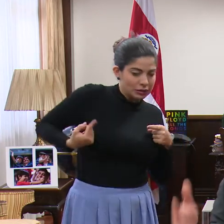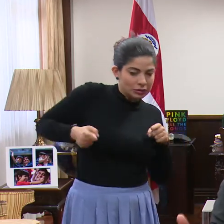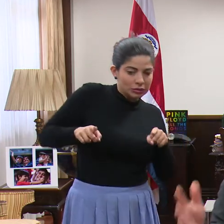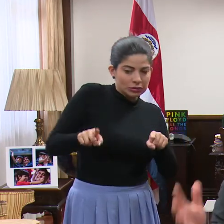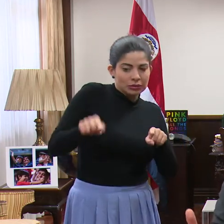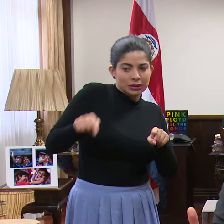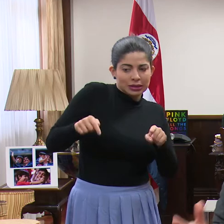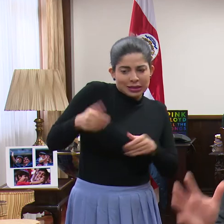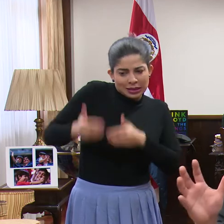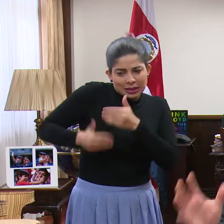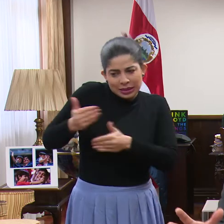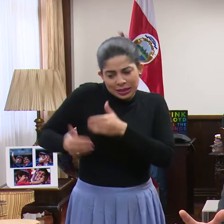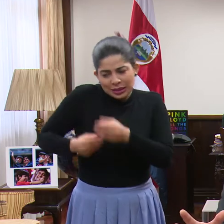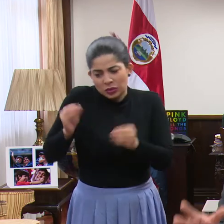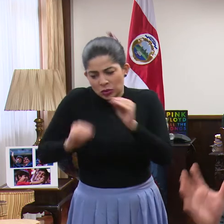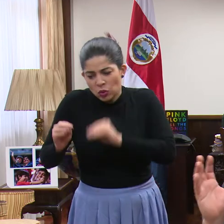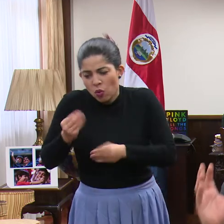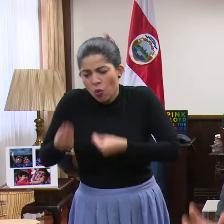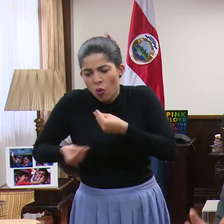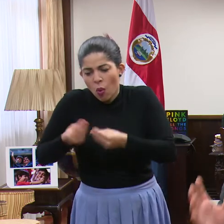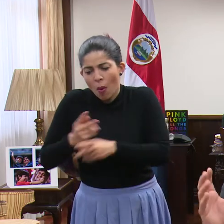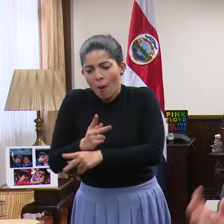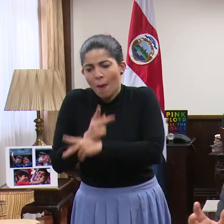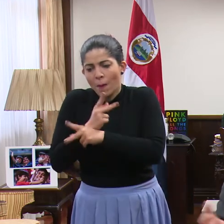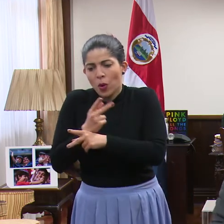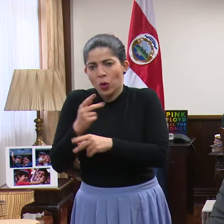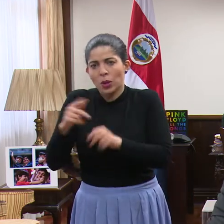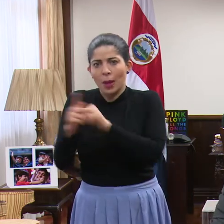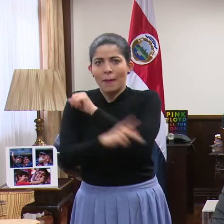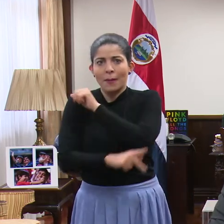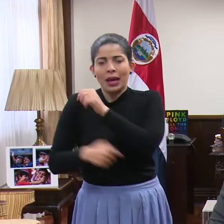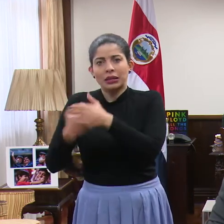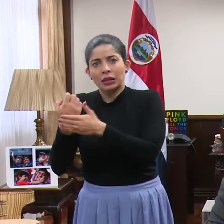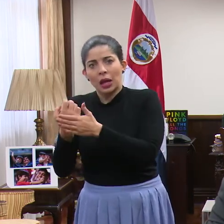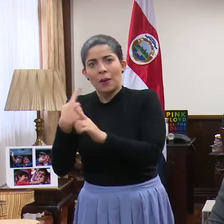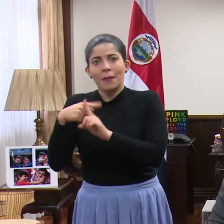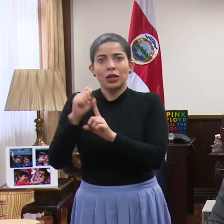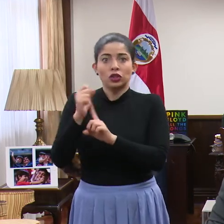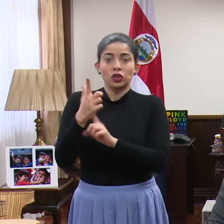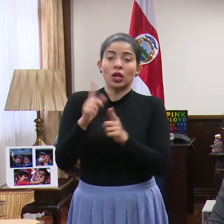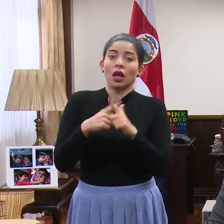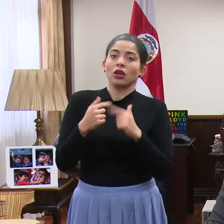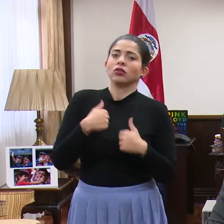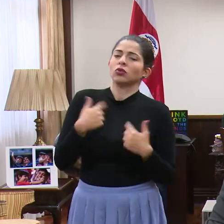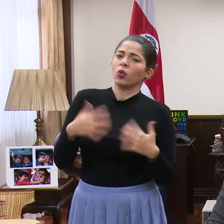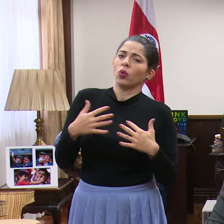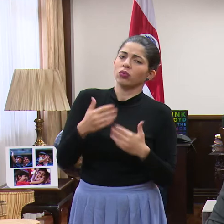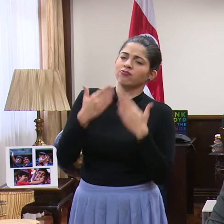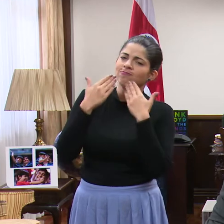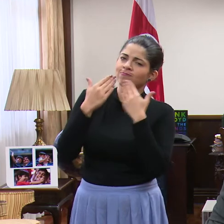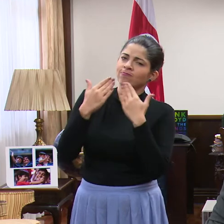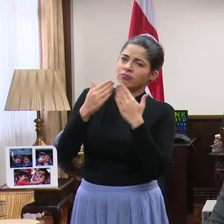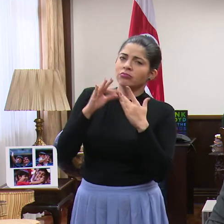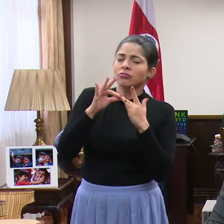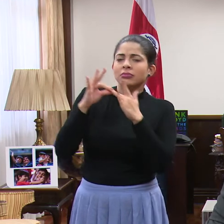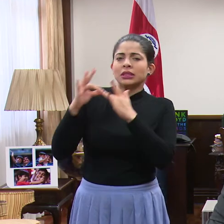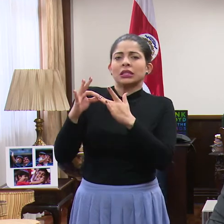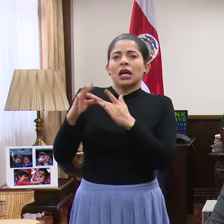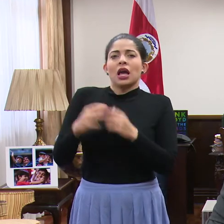tomando medidas para proteger el país en lo económico y lo social. Así que un agradecimiento muy especial a